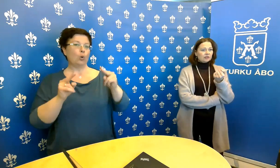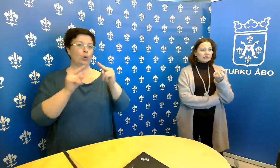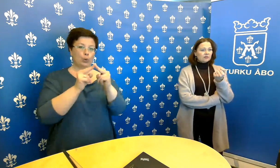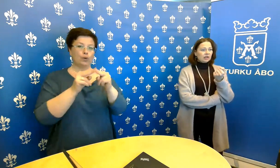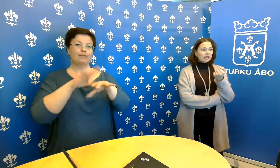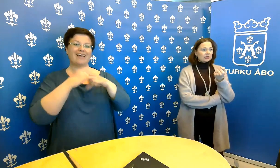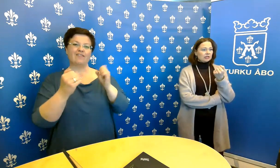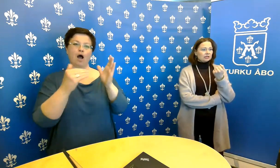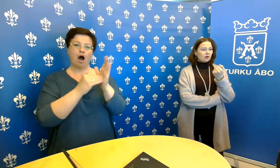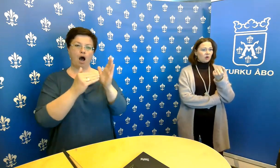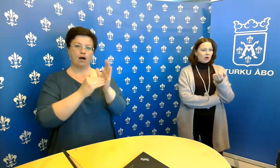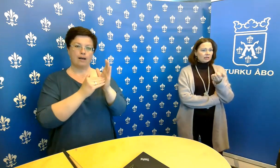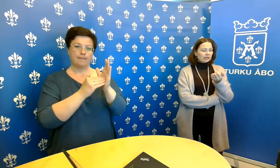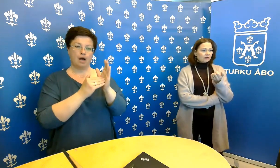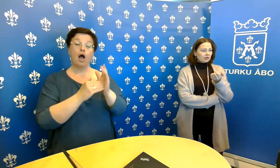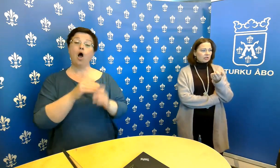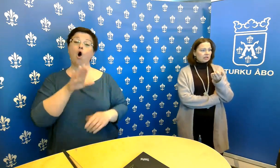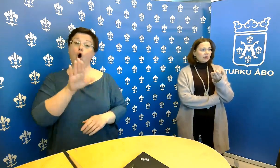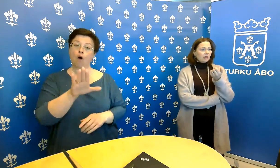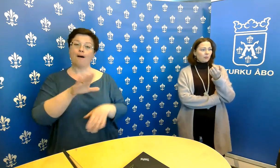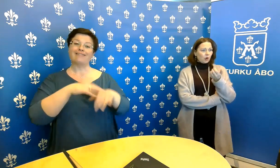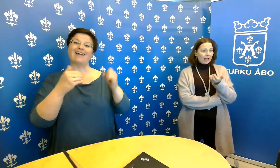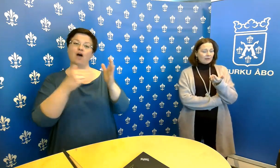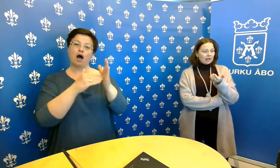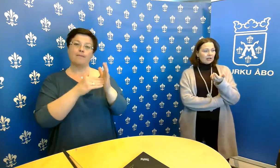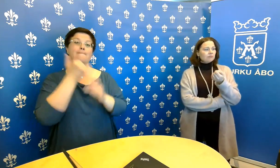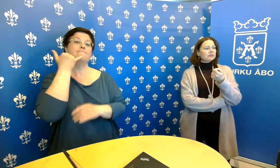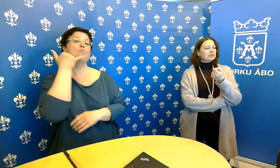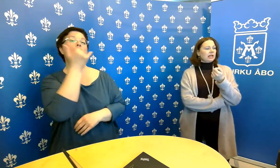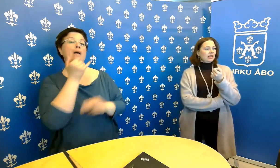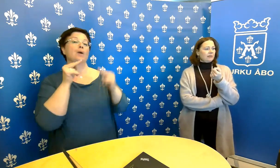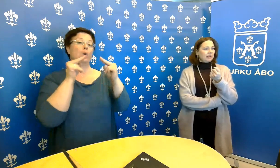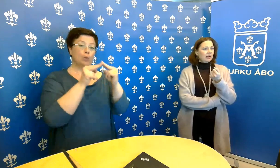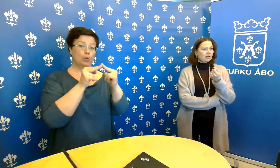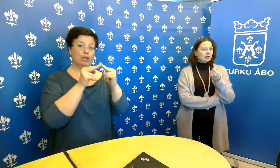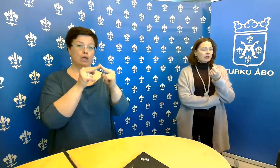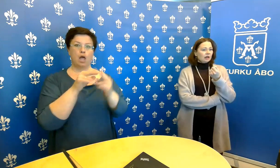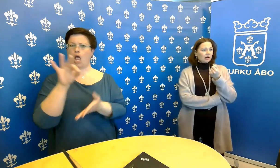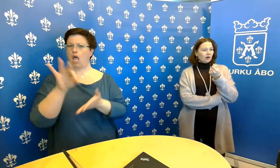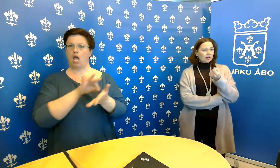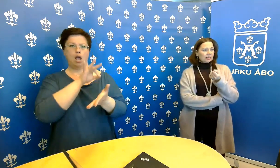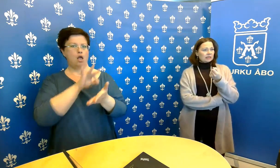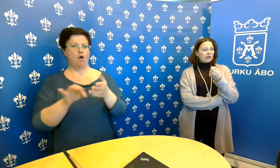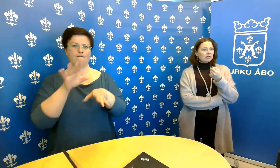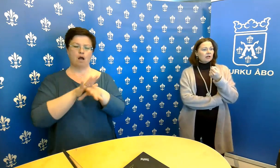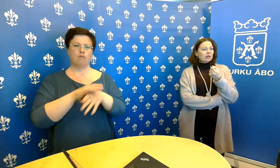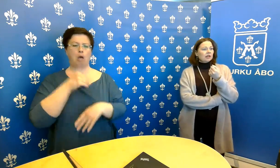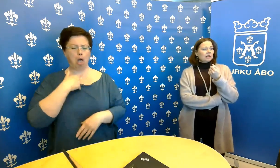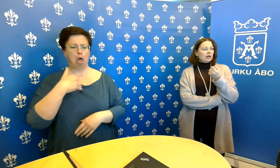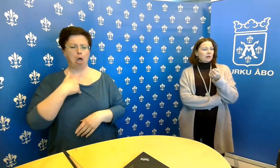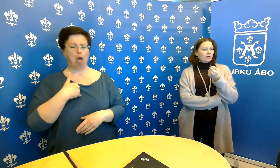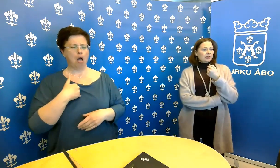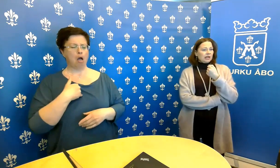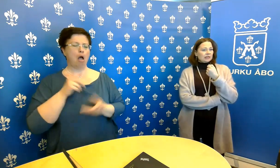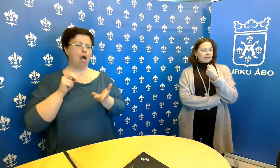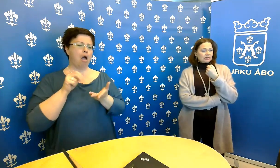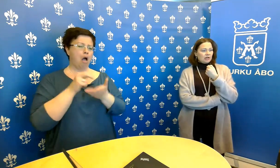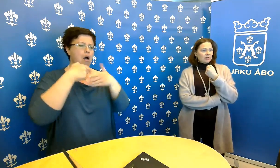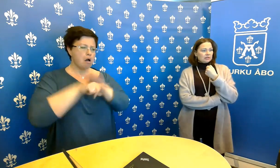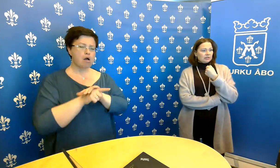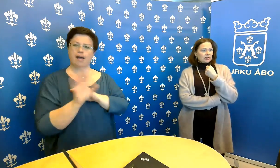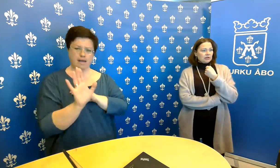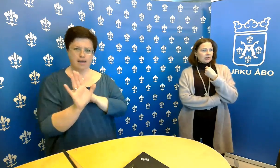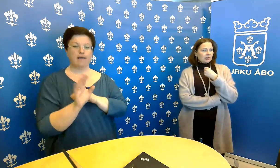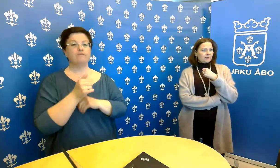terveysasemalle, ensisijaisesti omalle terveysasemalle puhelimella, sinne ei mennä oireisena ja pyritään